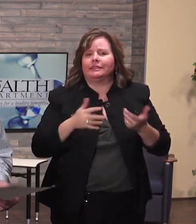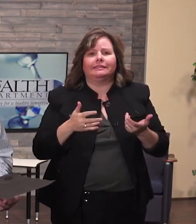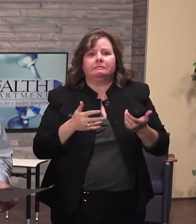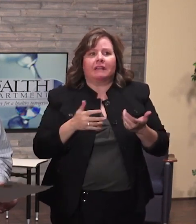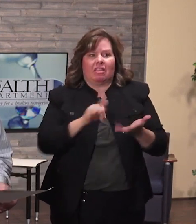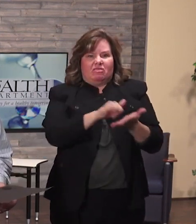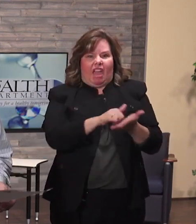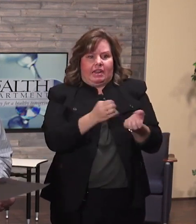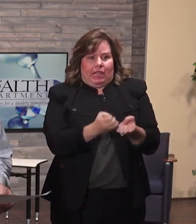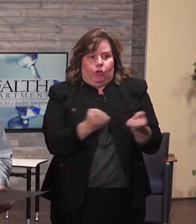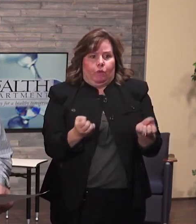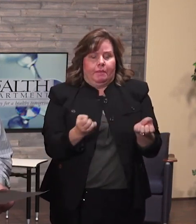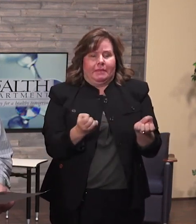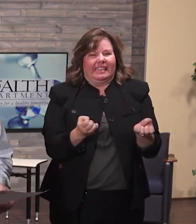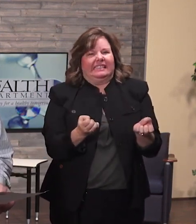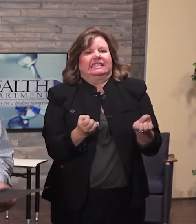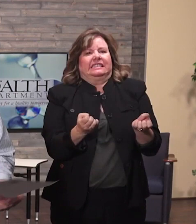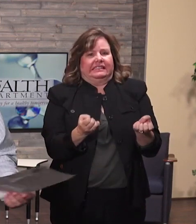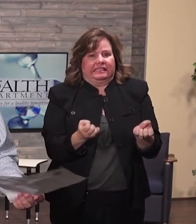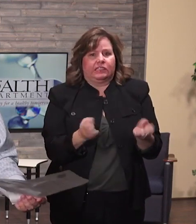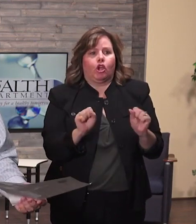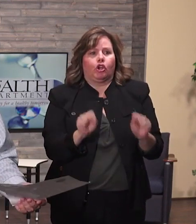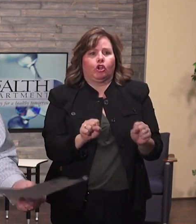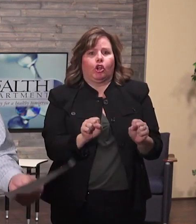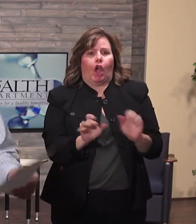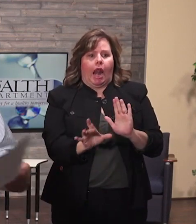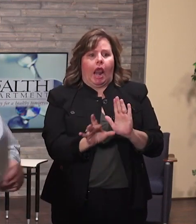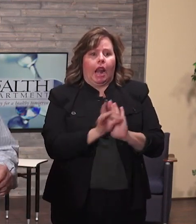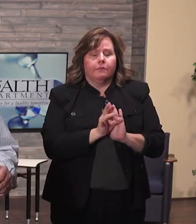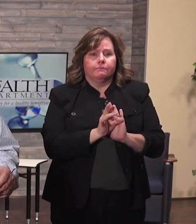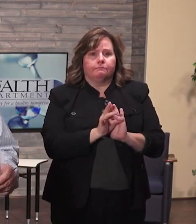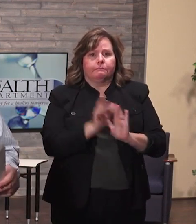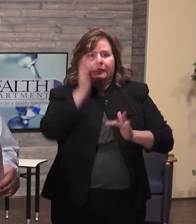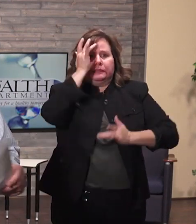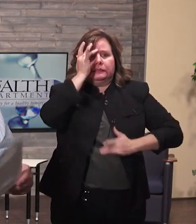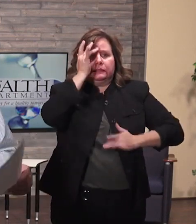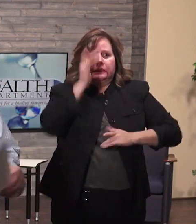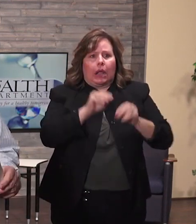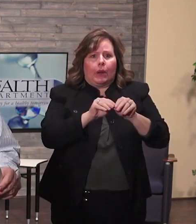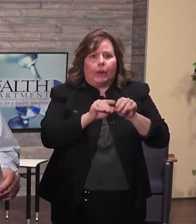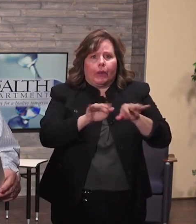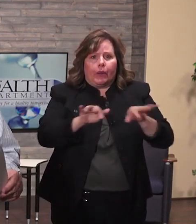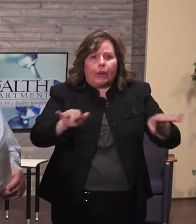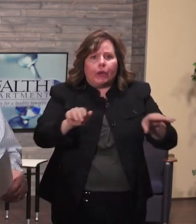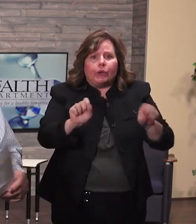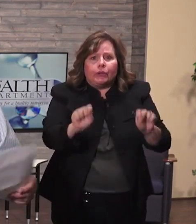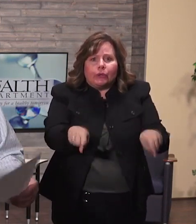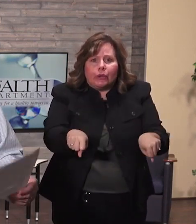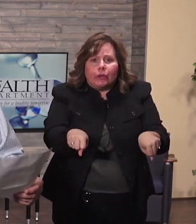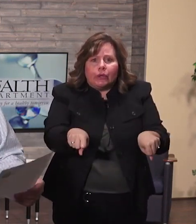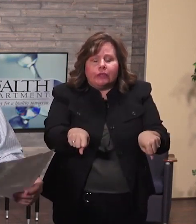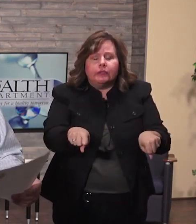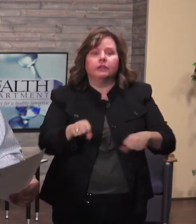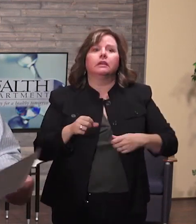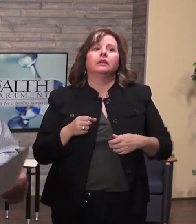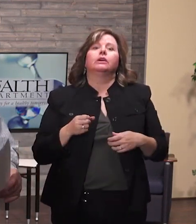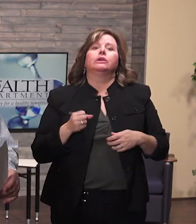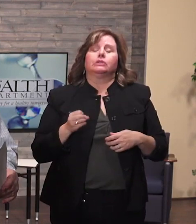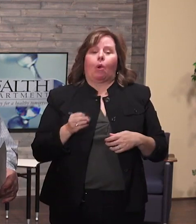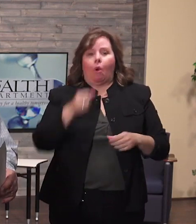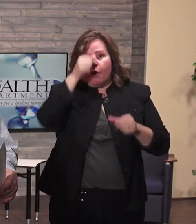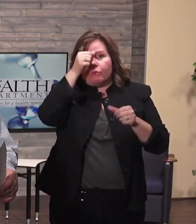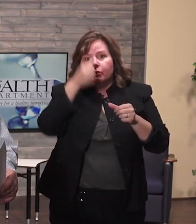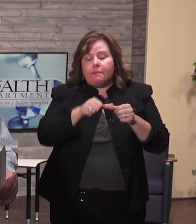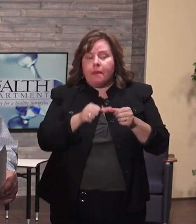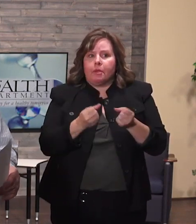no haya una orden ejecutiva o una orden de salud pública que prohíba jugar en los patios de recreo, lo